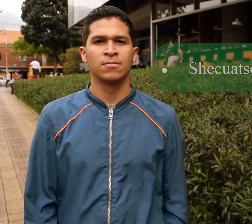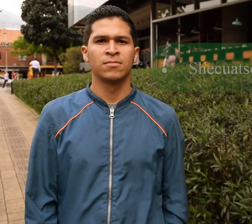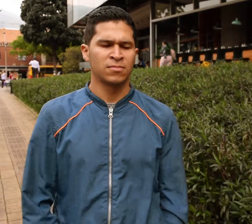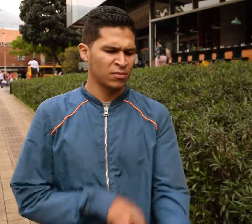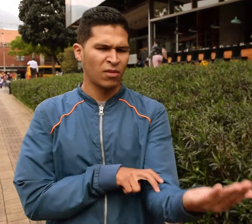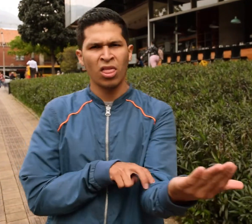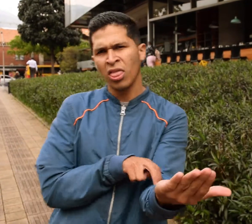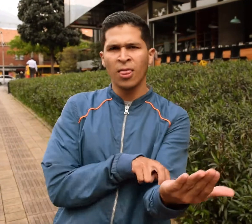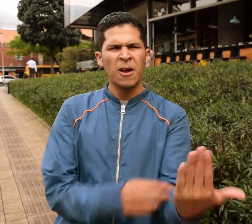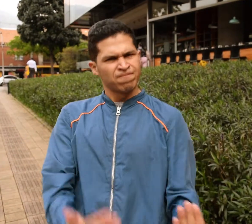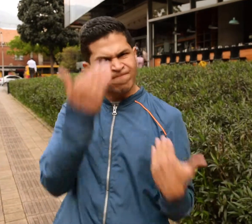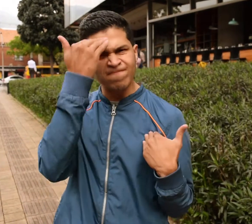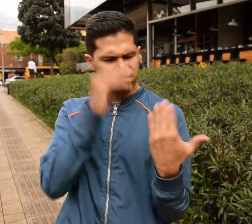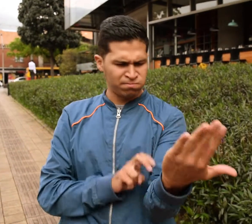Caminar con los pies en la cabeza.